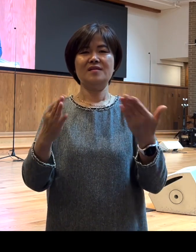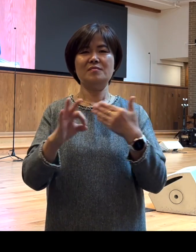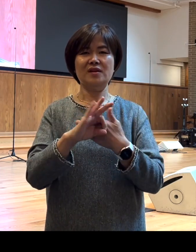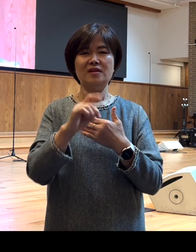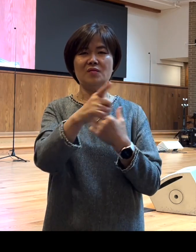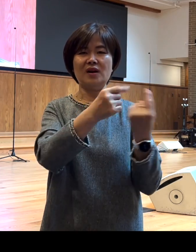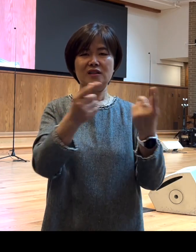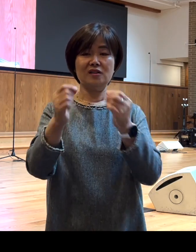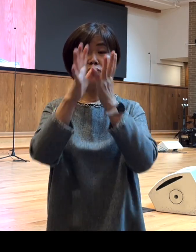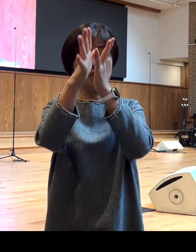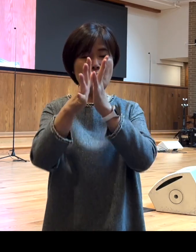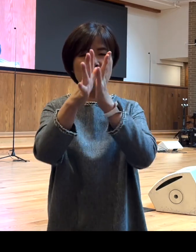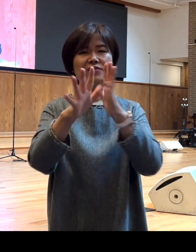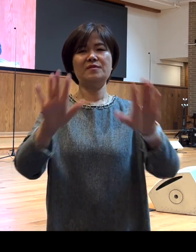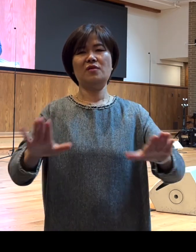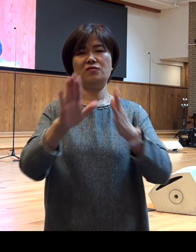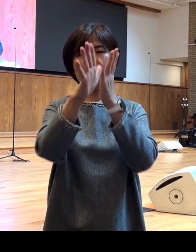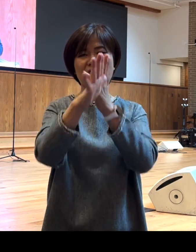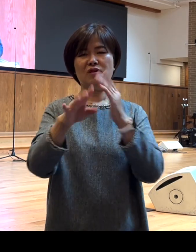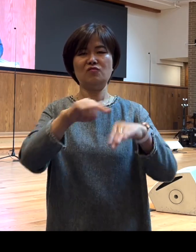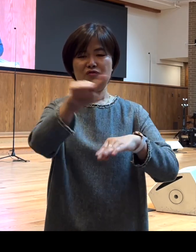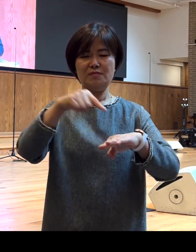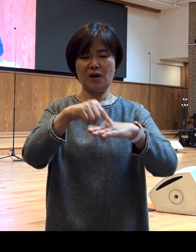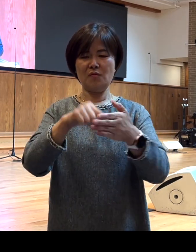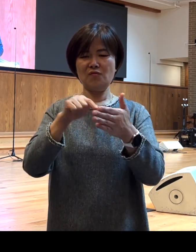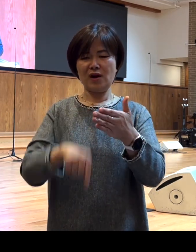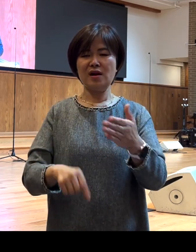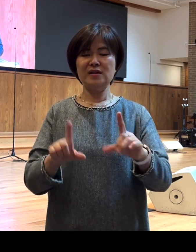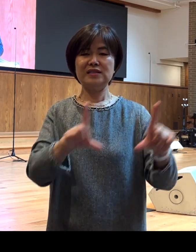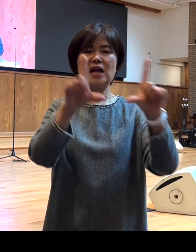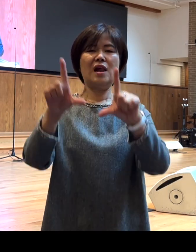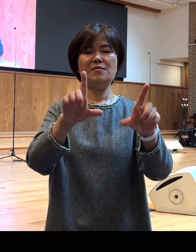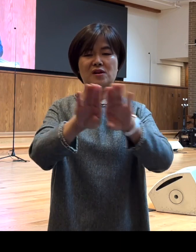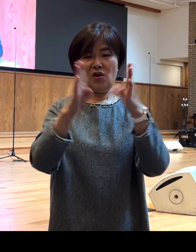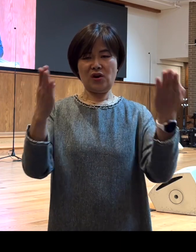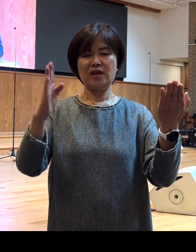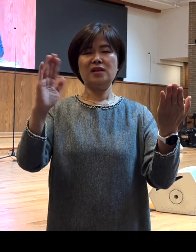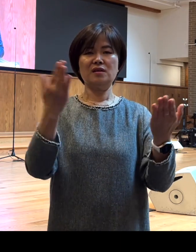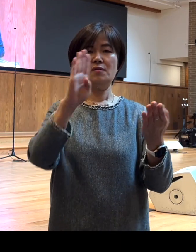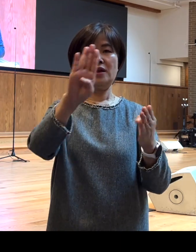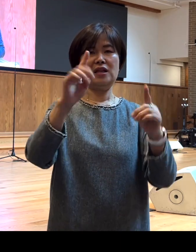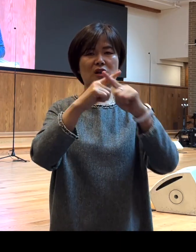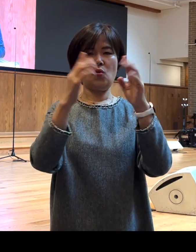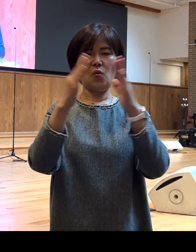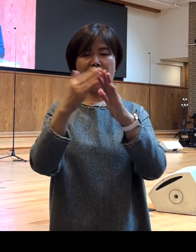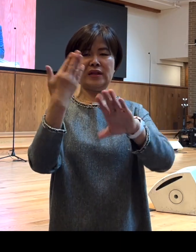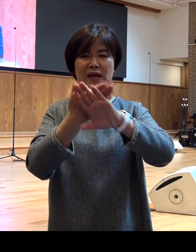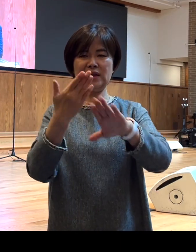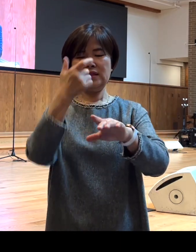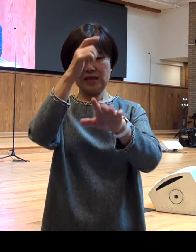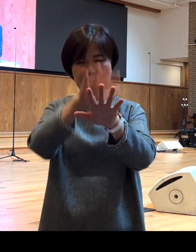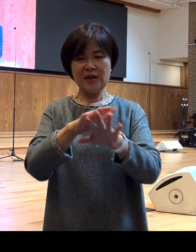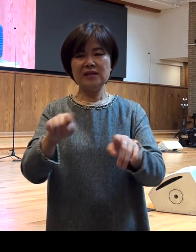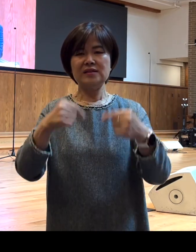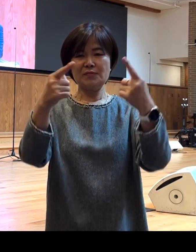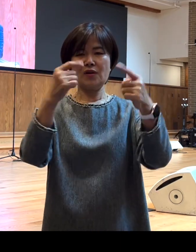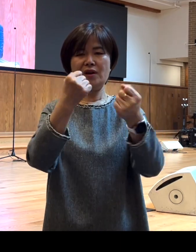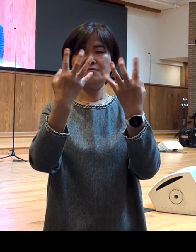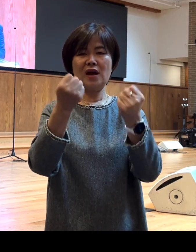피크닉이 정말 우리의 마음과 삶을 열어서 우리 베델교회 다른 예배에 참석하는 여러 성도들과